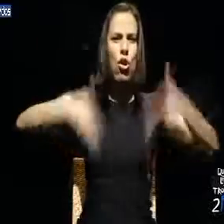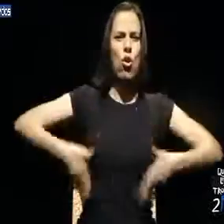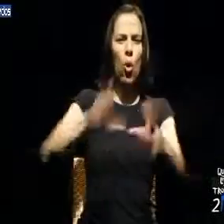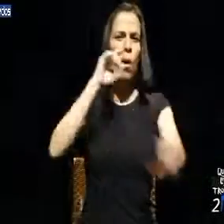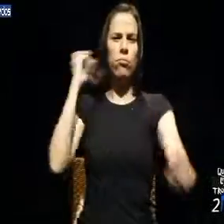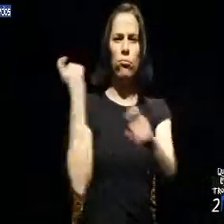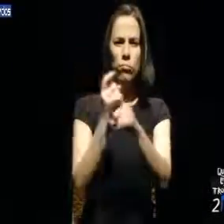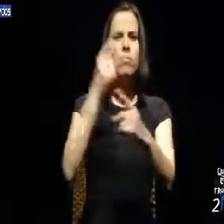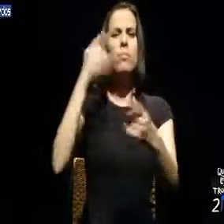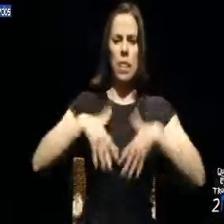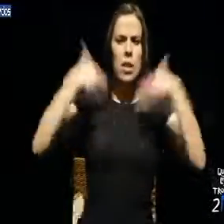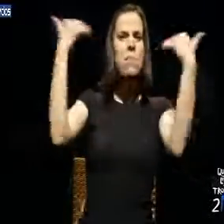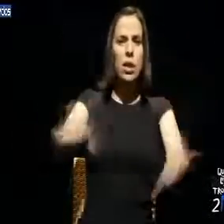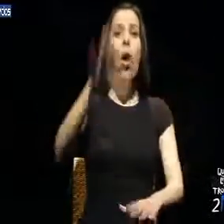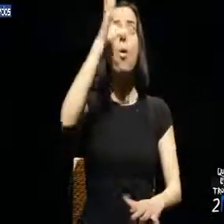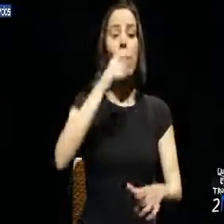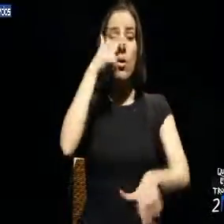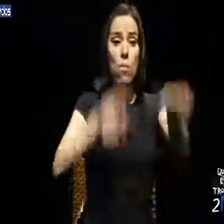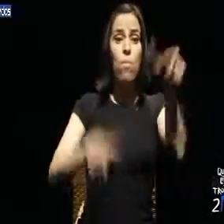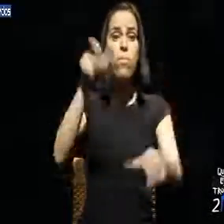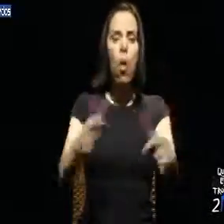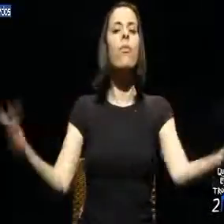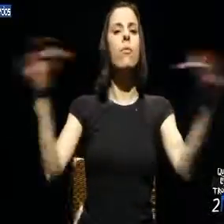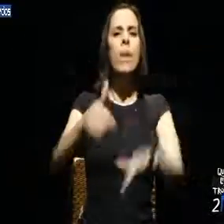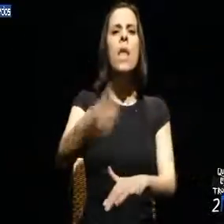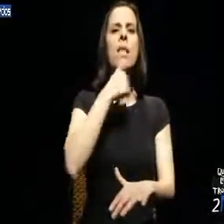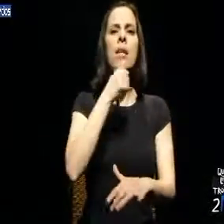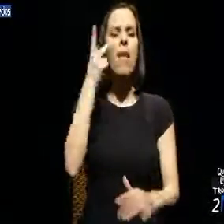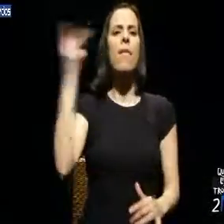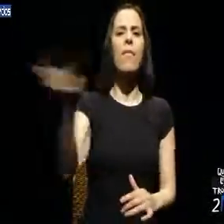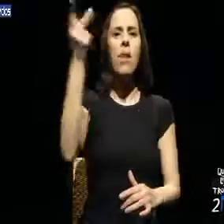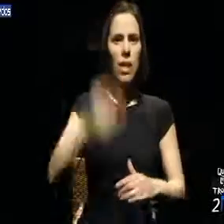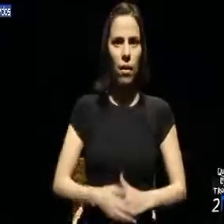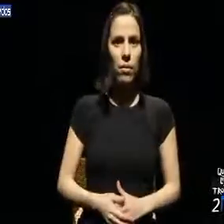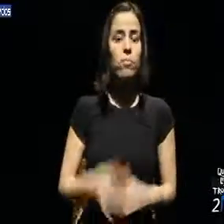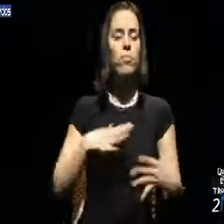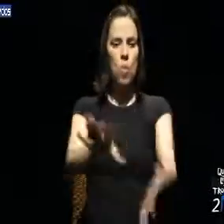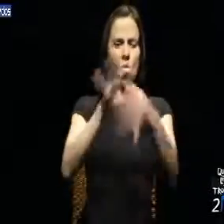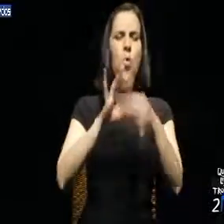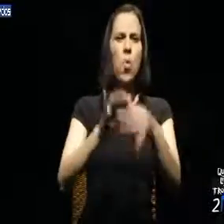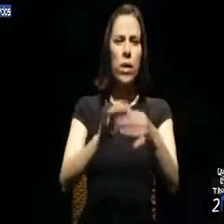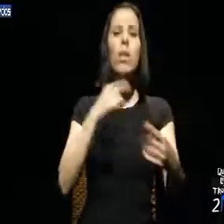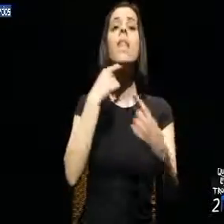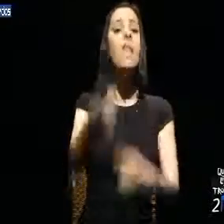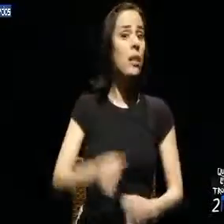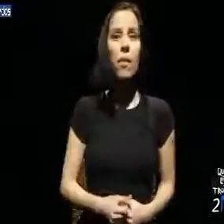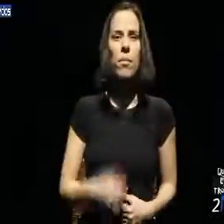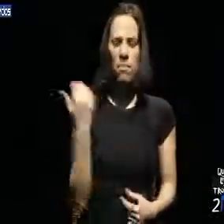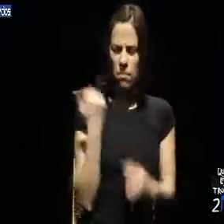Exigimos a demissão do Governo e que o povo seja chamado a decidir a sua vida. Unidos como nunca, diremos, basta!